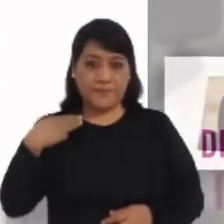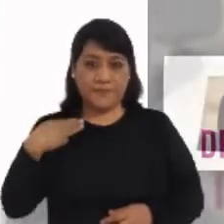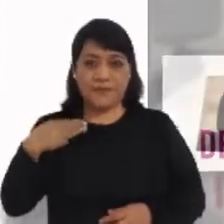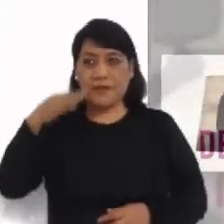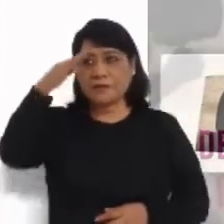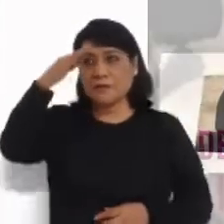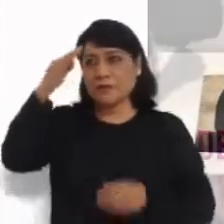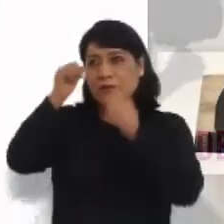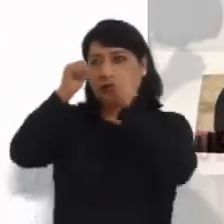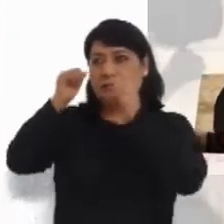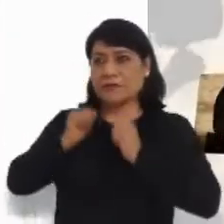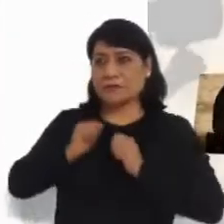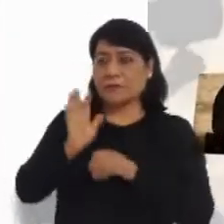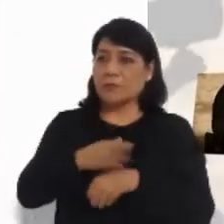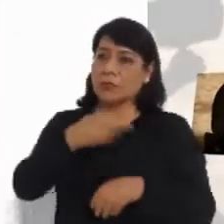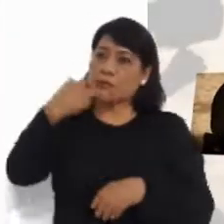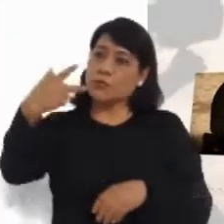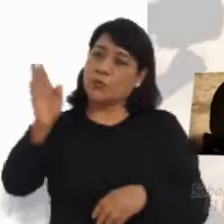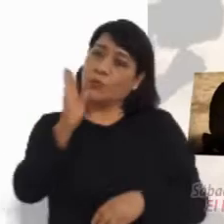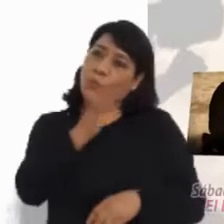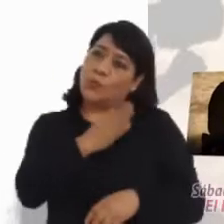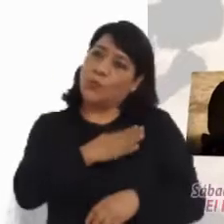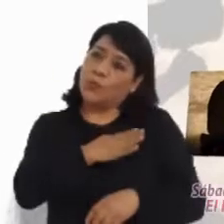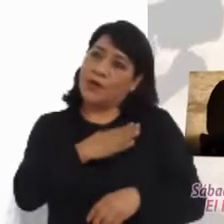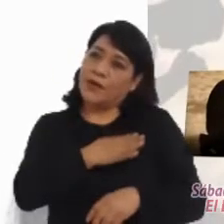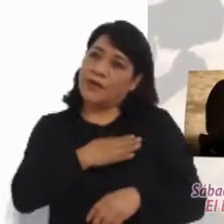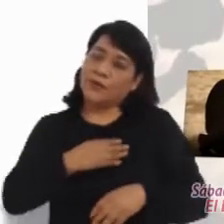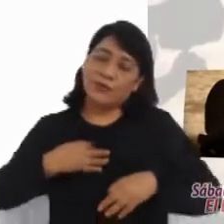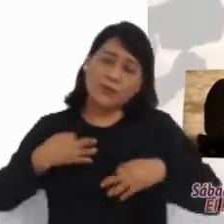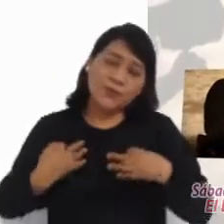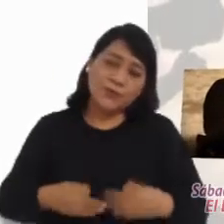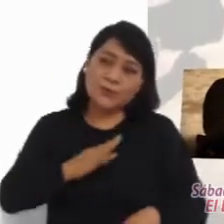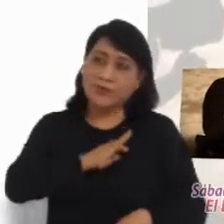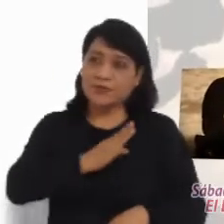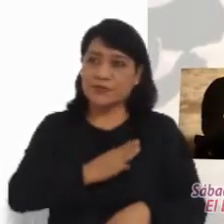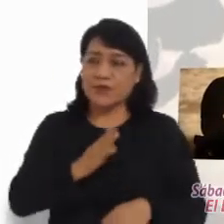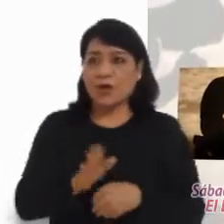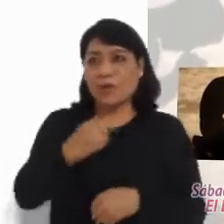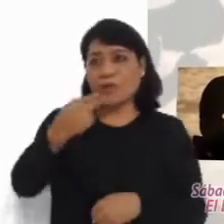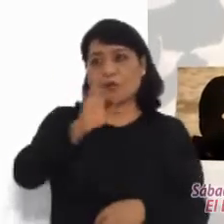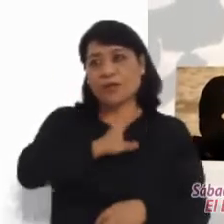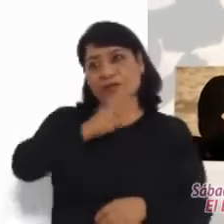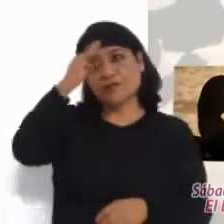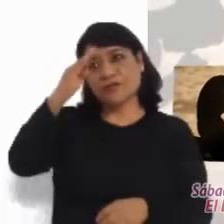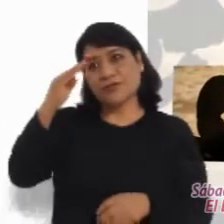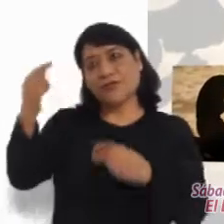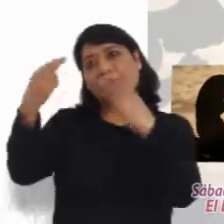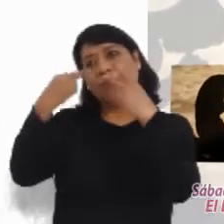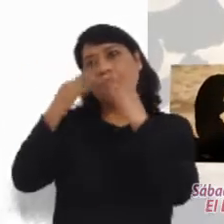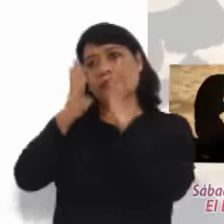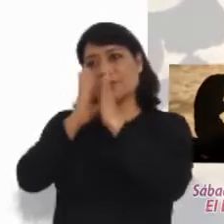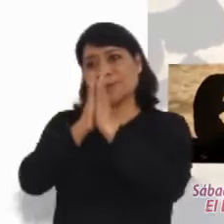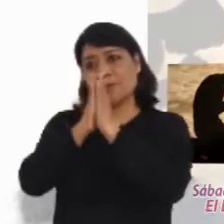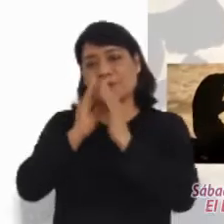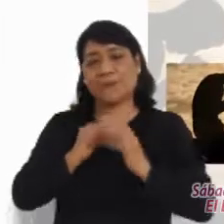Escúchanos Señor, porque grande es tu misericordia. Por tu ternura Señor, vuelve a nosotros